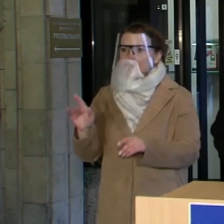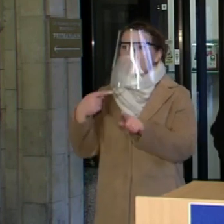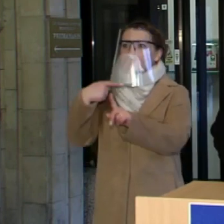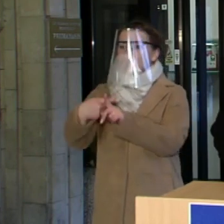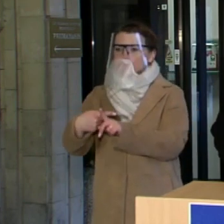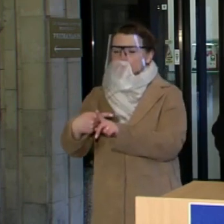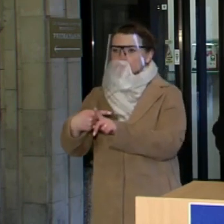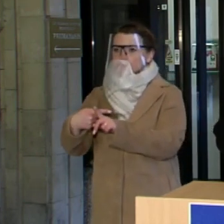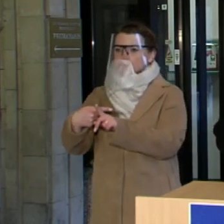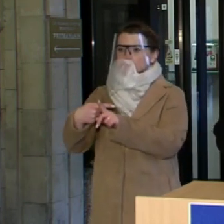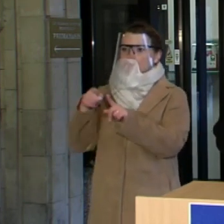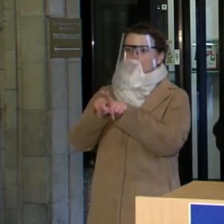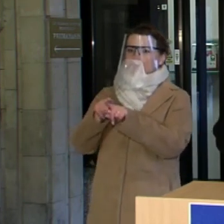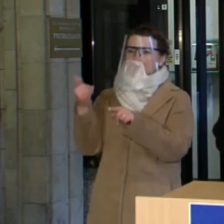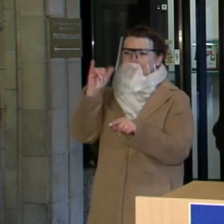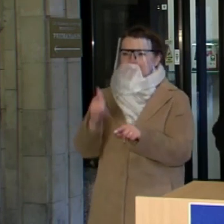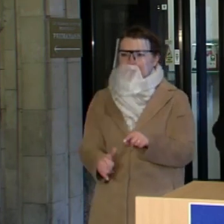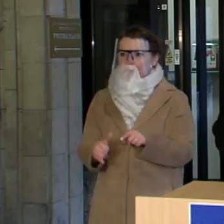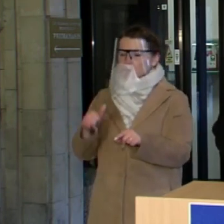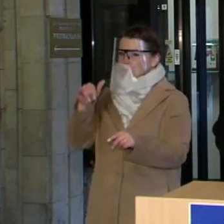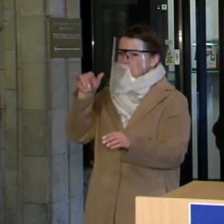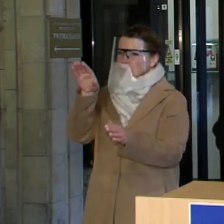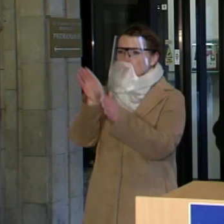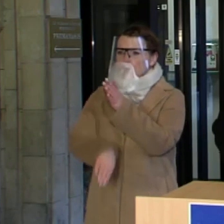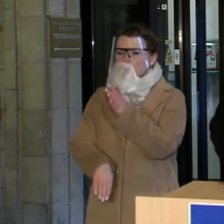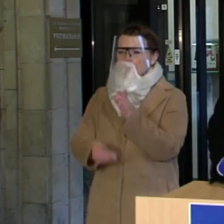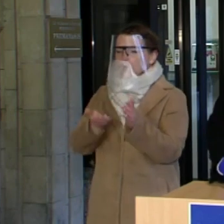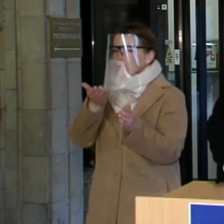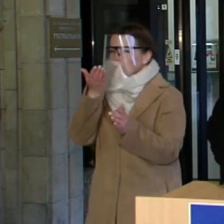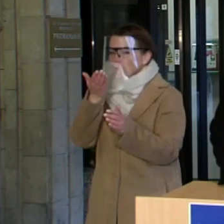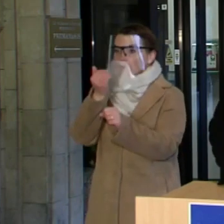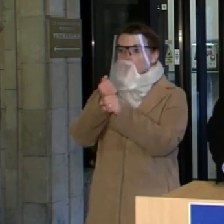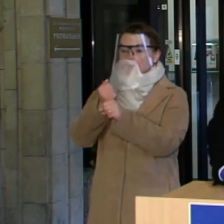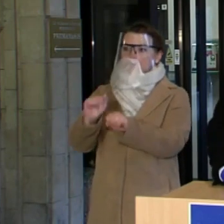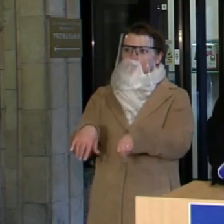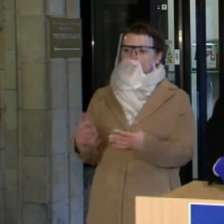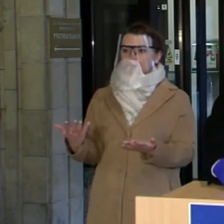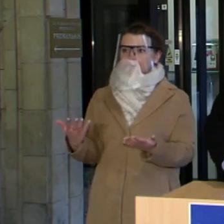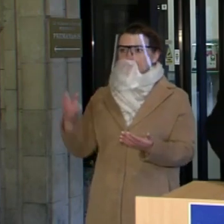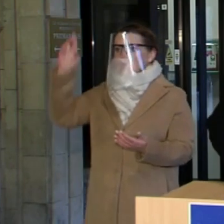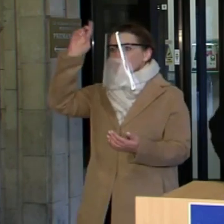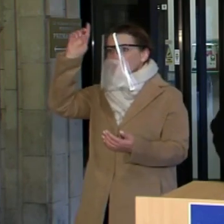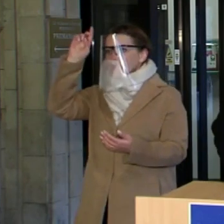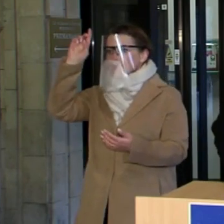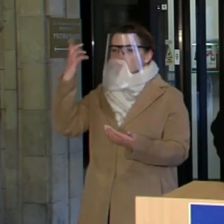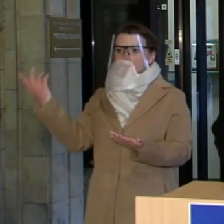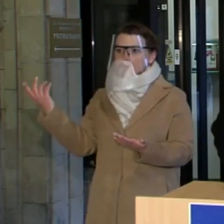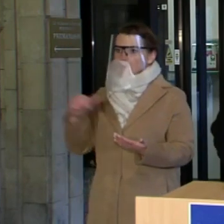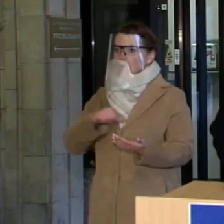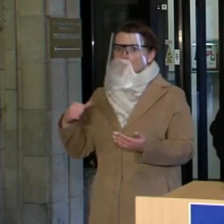nepabijosiu to žodžio, nežmoniškome sąlygomis, tačiau turbūt pats blogiausias darbdavys valstybė nesugebė